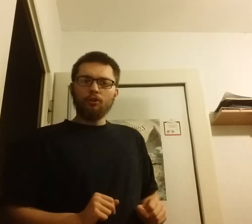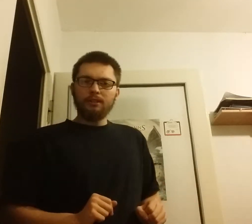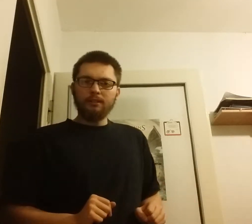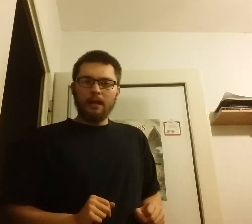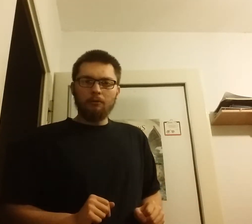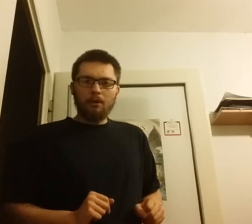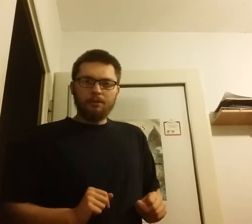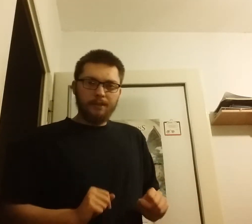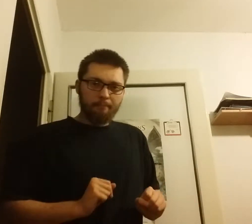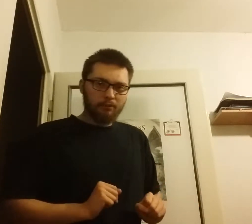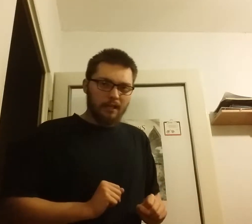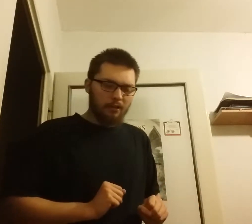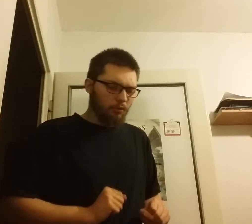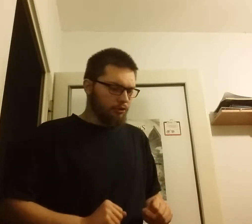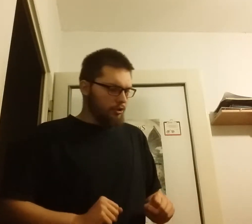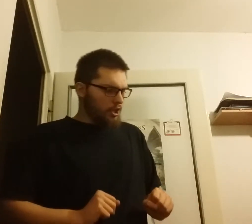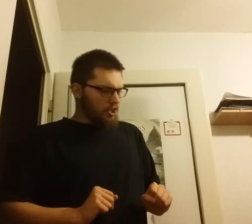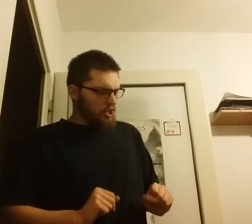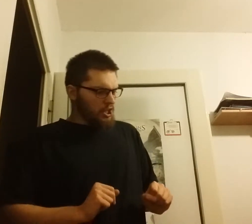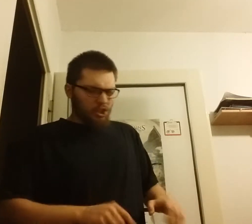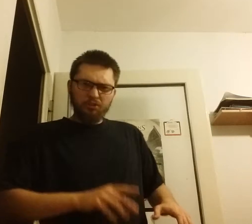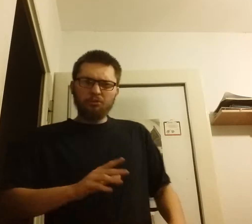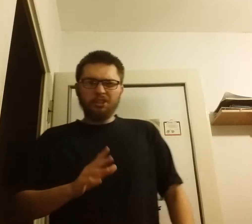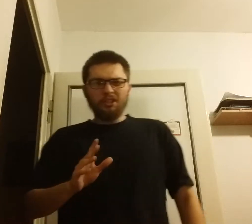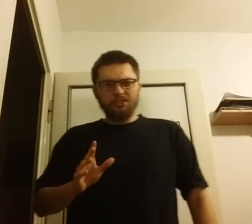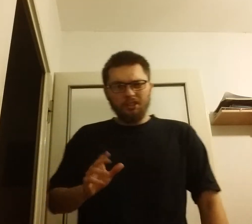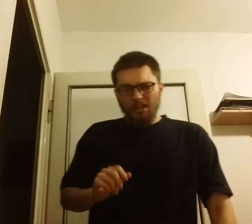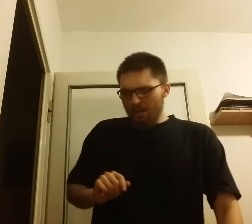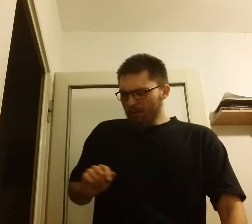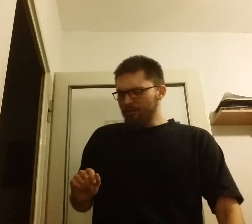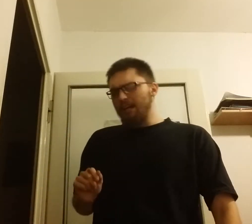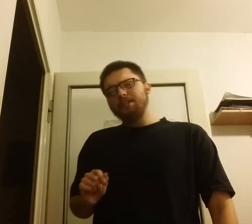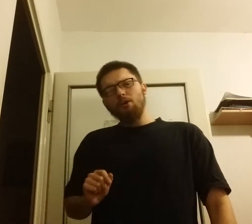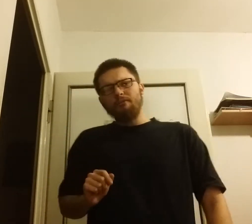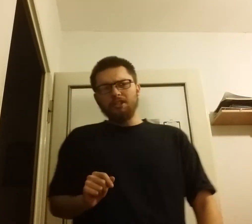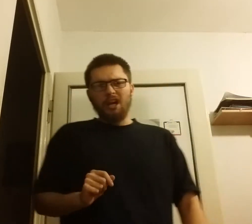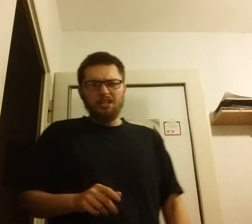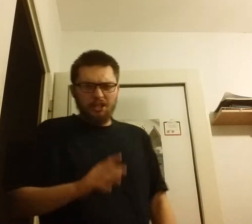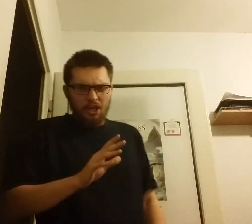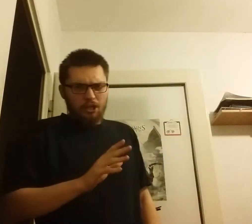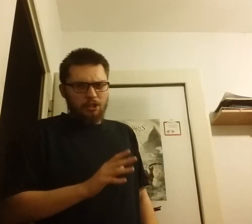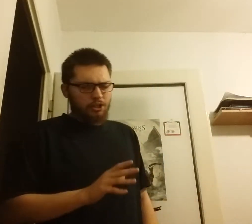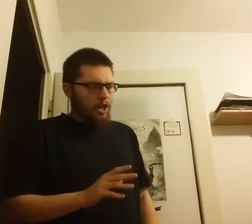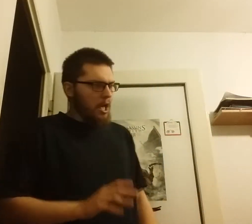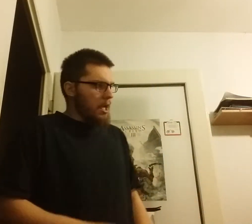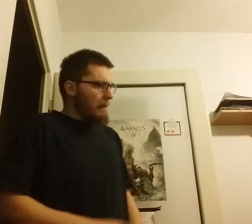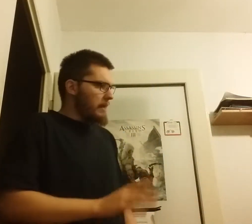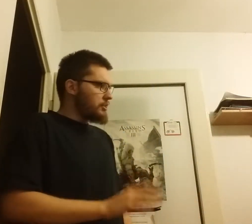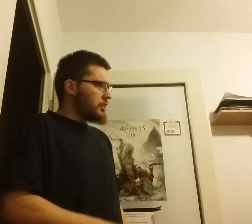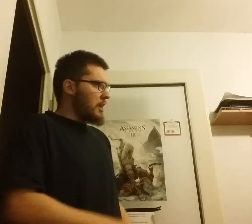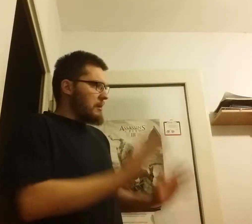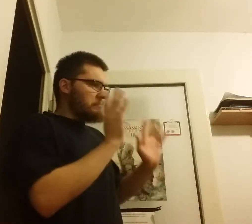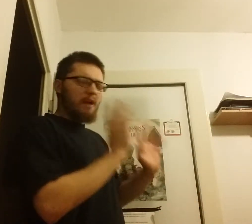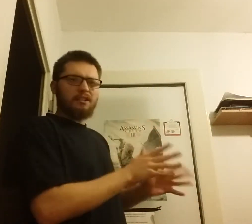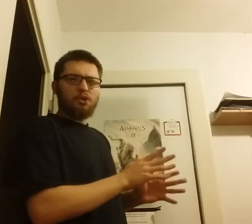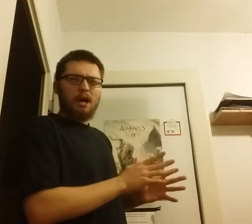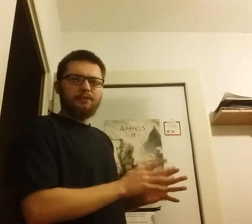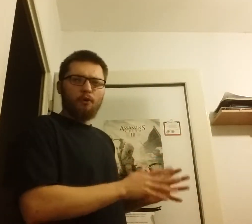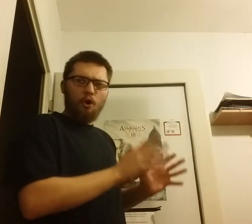odzyskał niepodległość i który Rosjanie uważali, że będzie bardzo łatwo